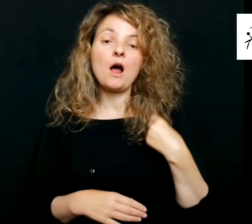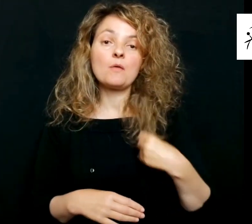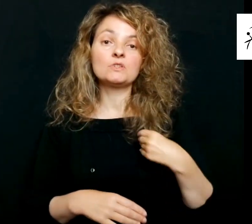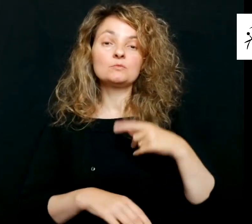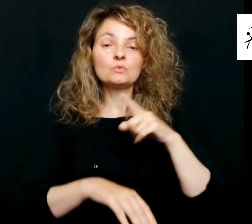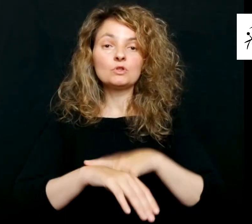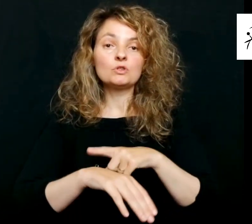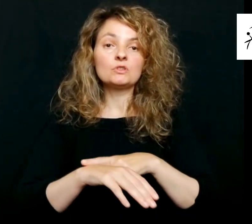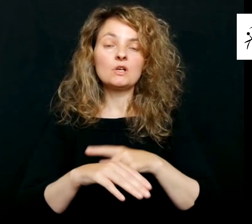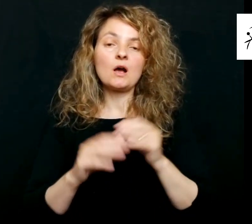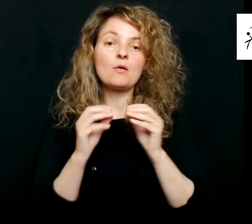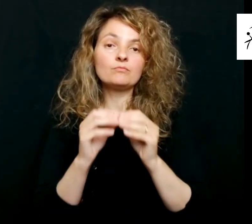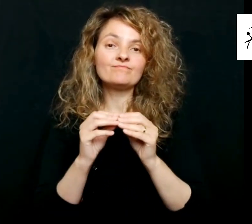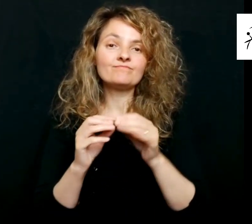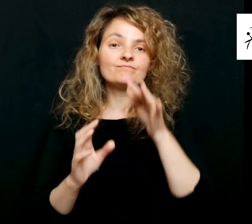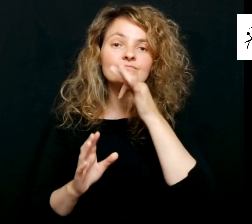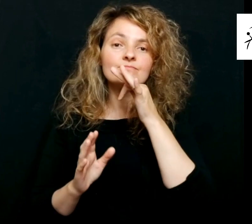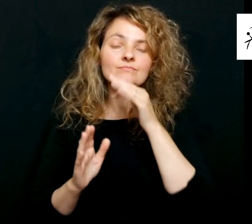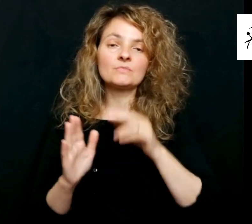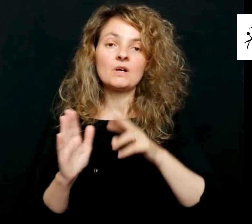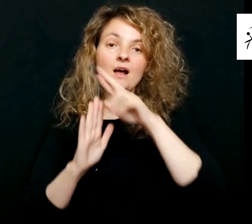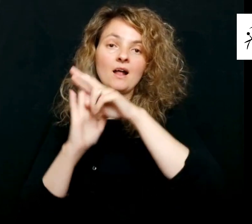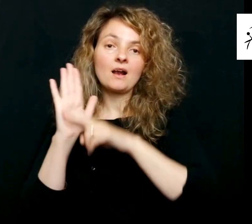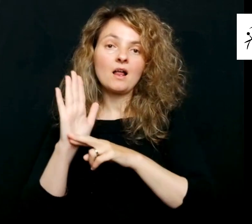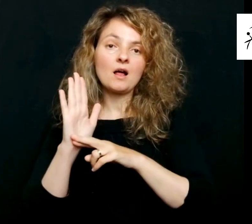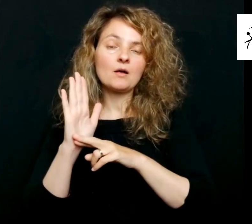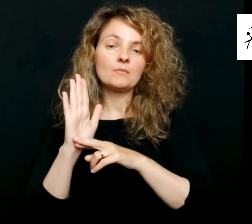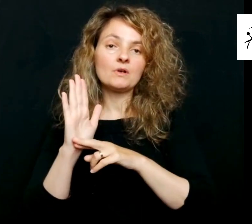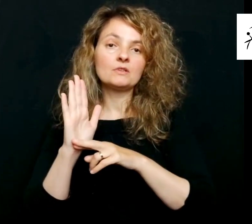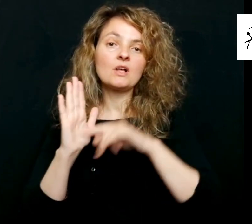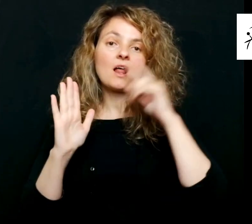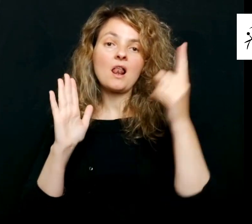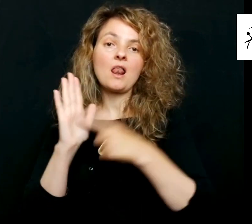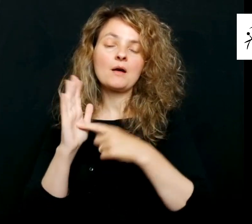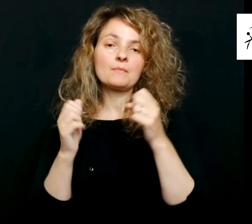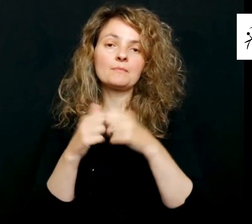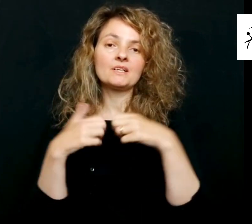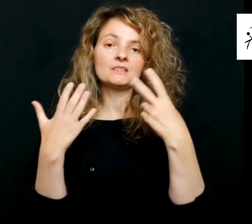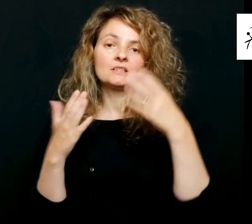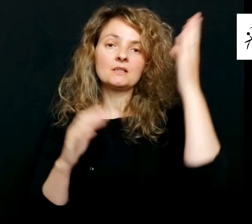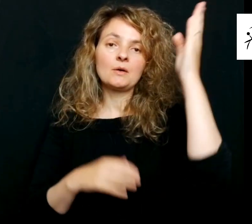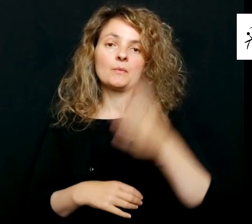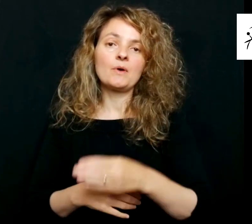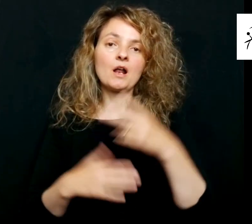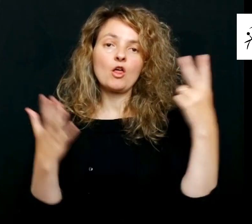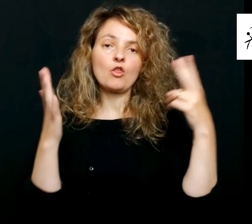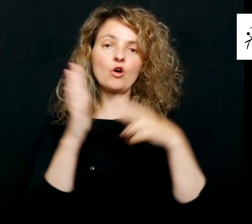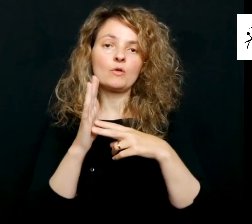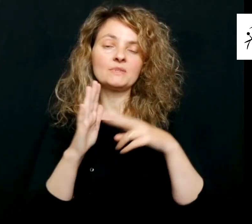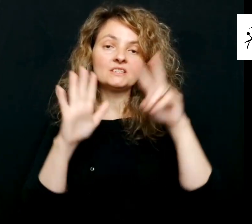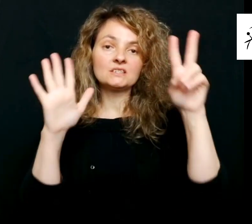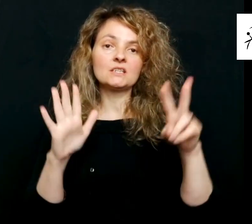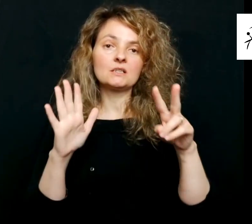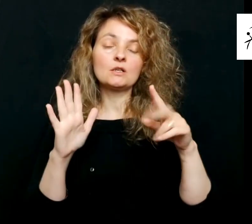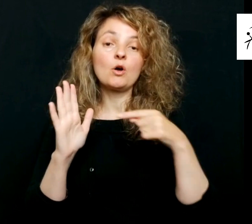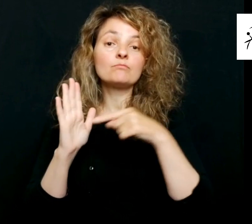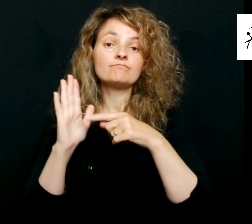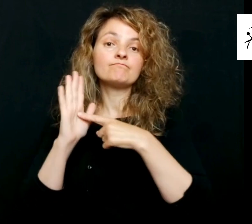desarrollarse el reglamento de la Ley 27-2007, una norma que debe ejecutar el mandato de la